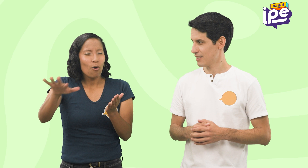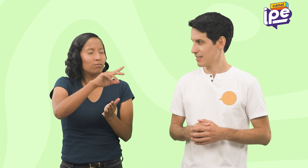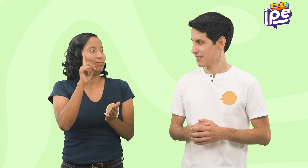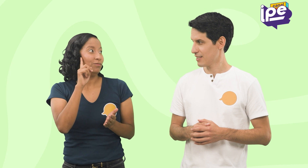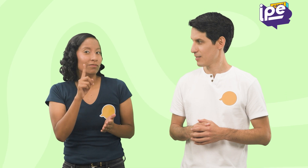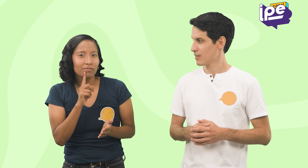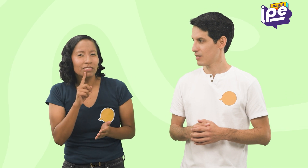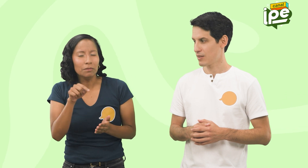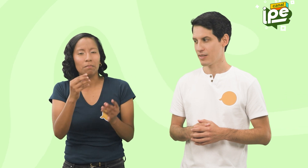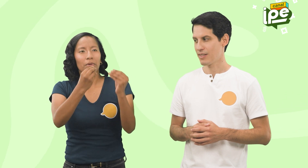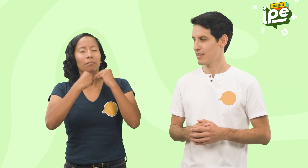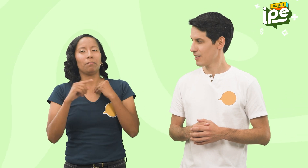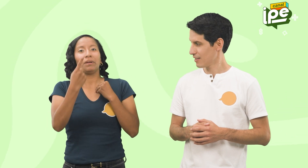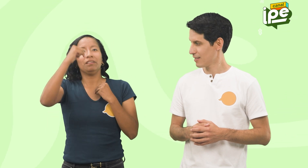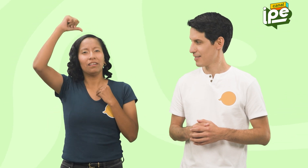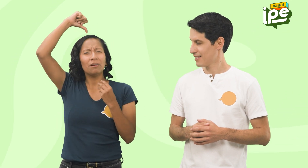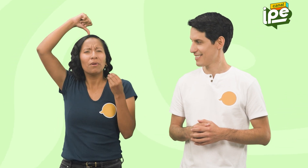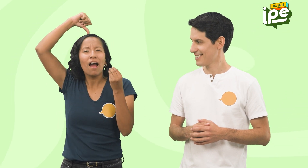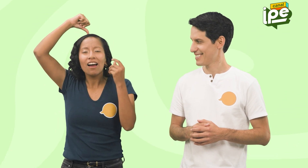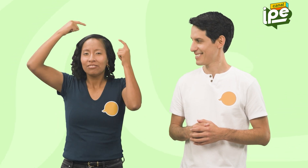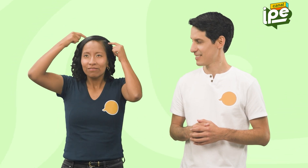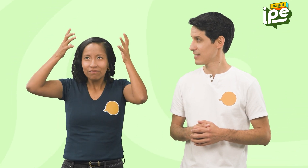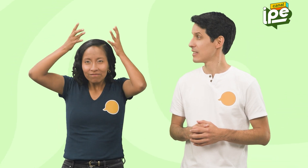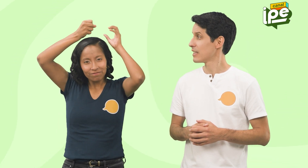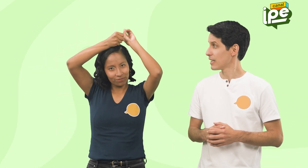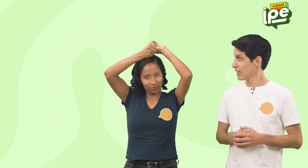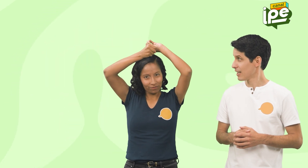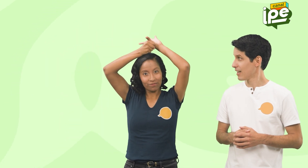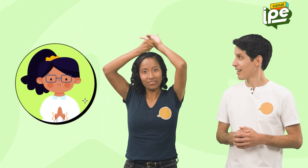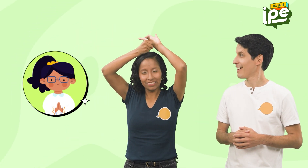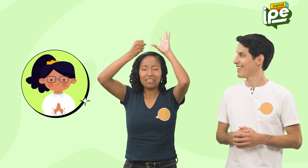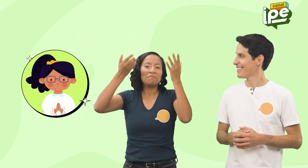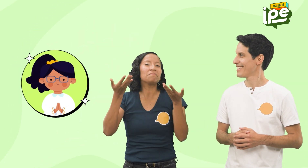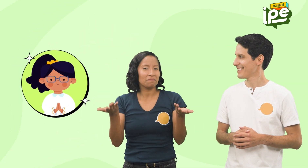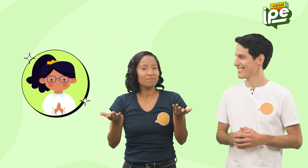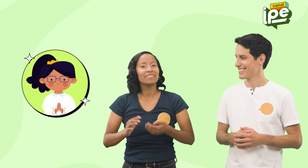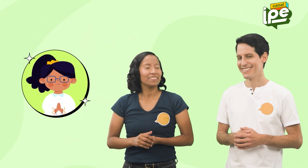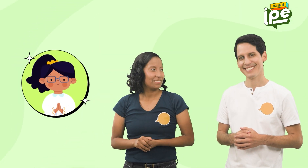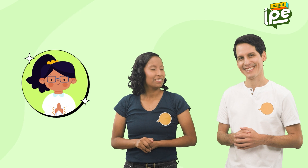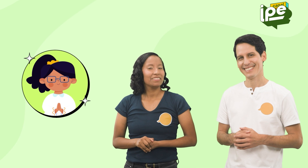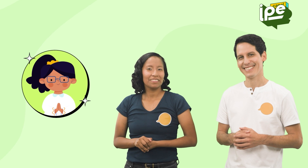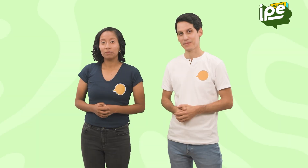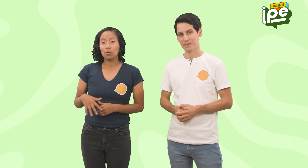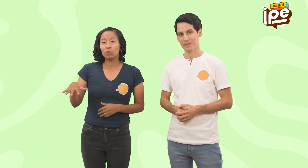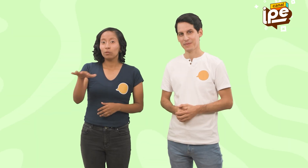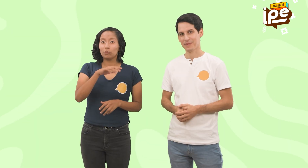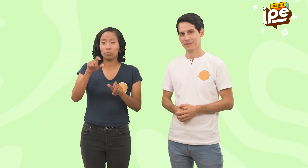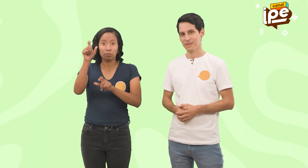cola acá en la cabeza Es por eso que un adulto sordo me puso esta seña Así